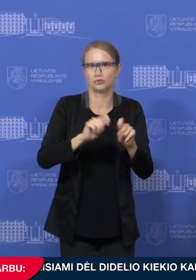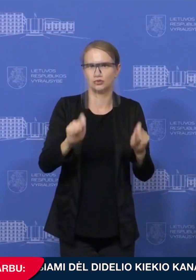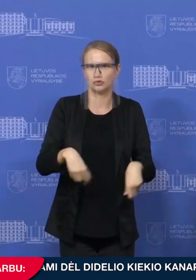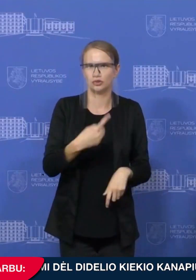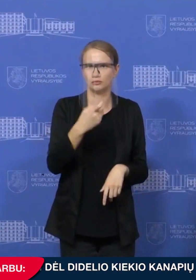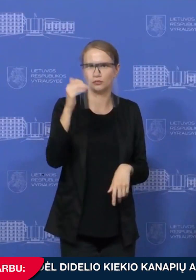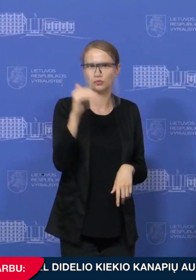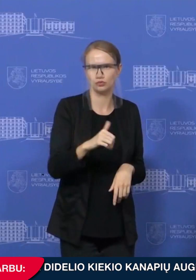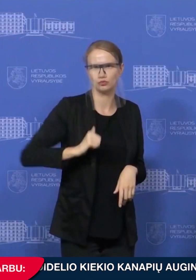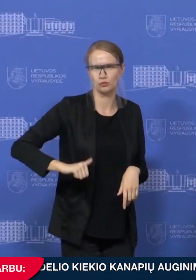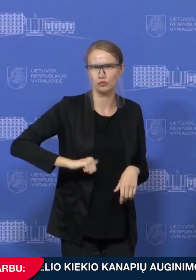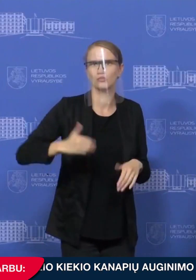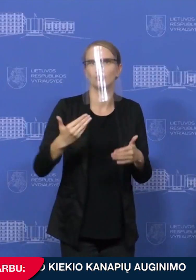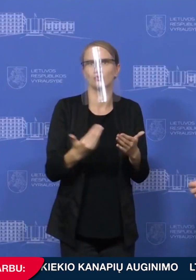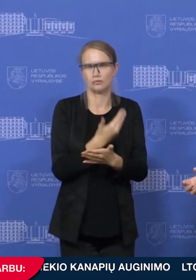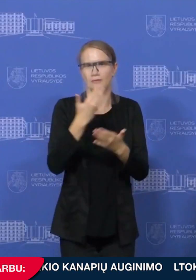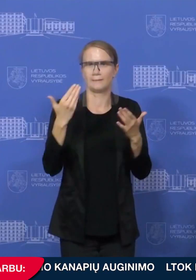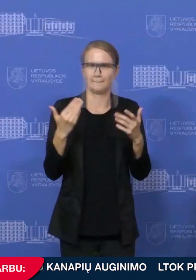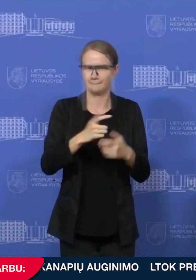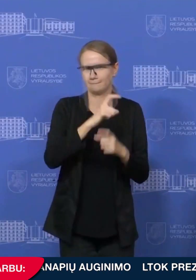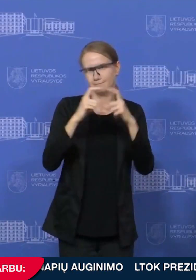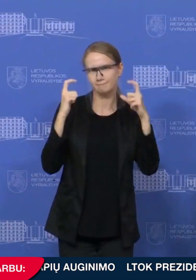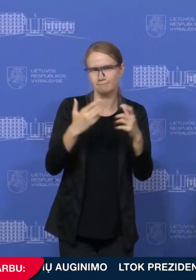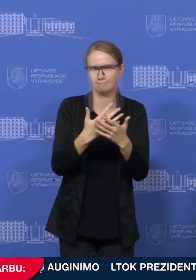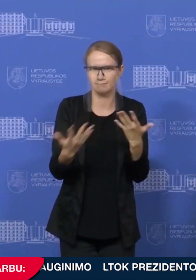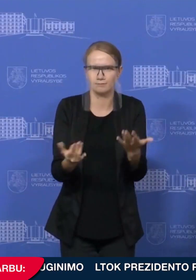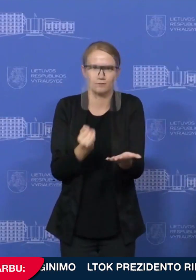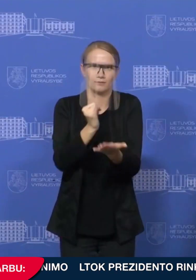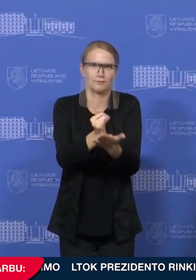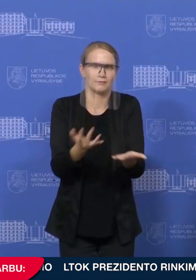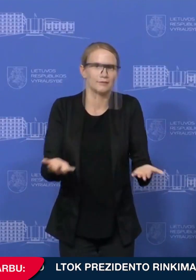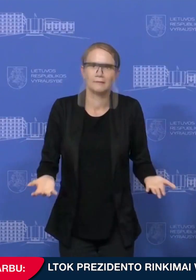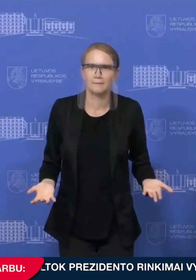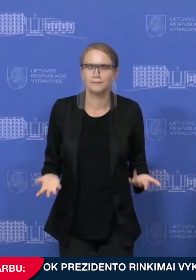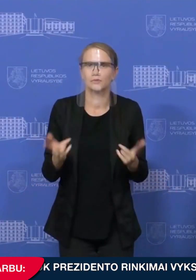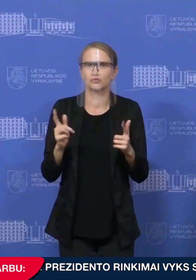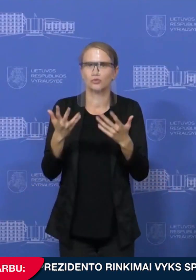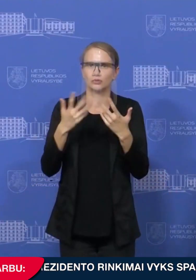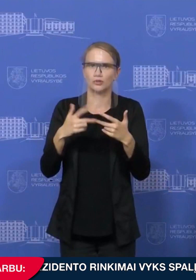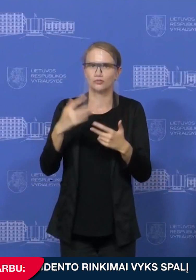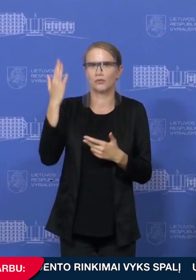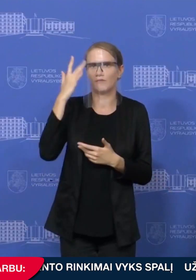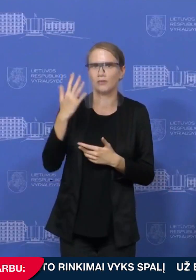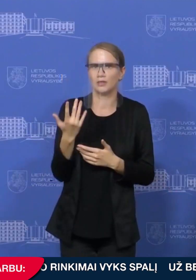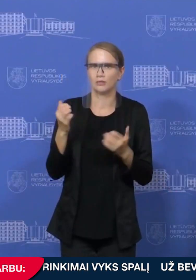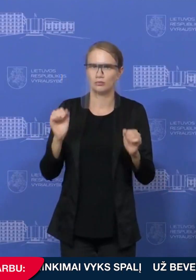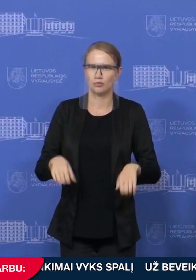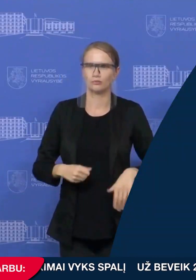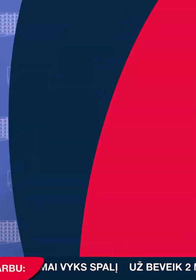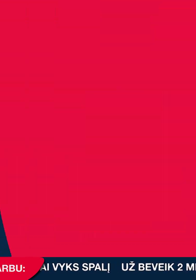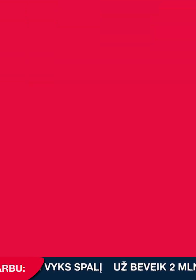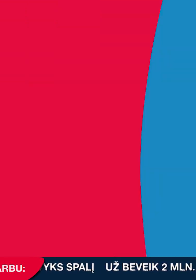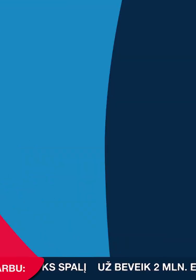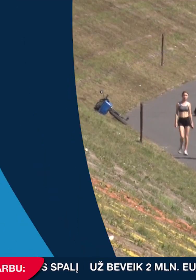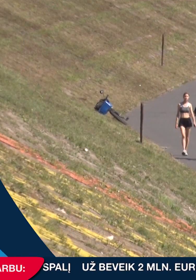tūkstančių gyventų ir reikėtų taikyti tam tikras kriemų, nes tai čia tikrai skaičius nėra toks, kuris šiandien yra realus.